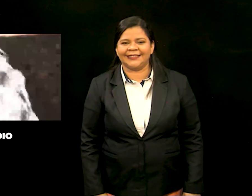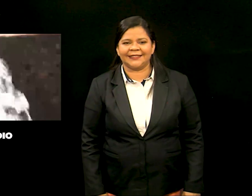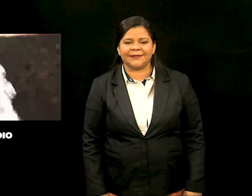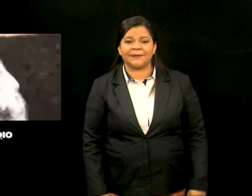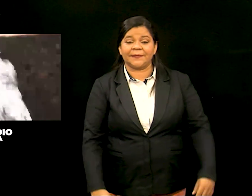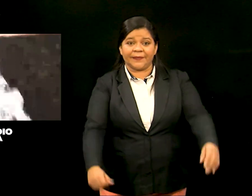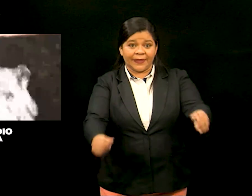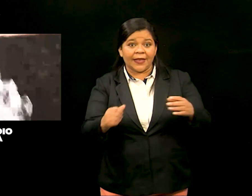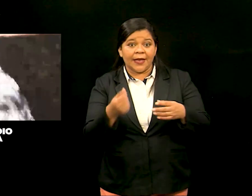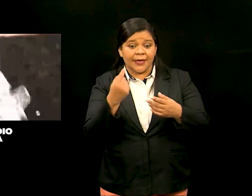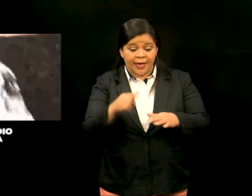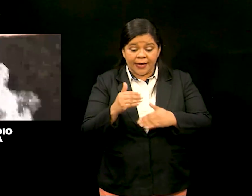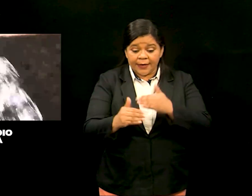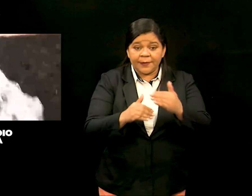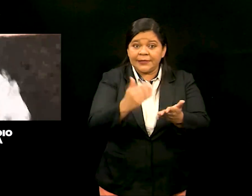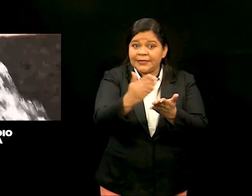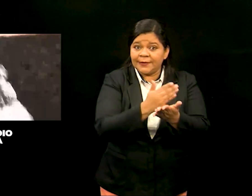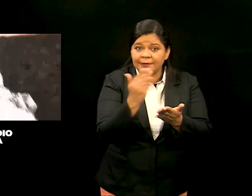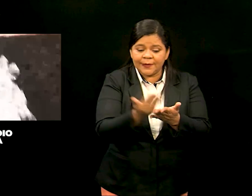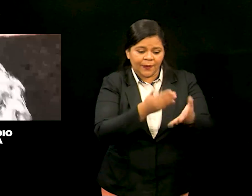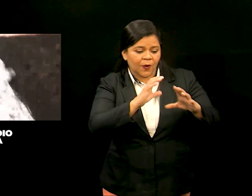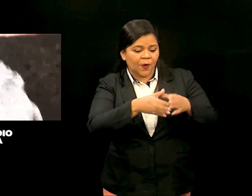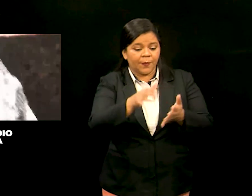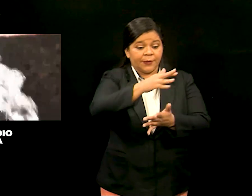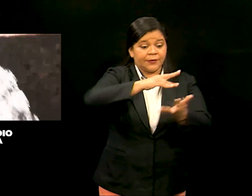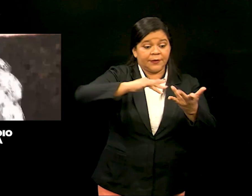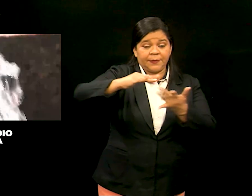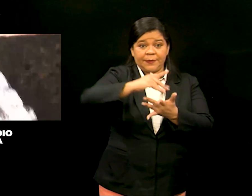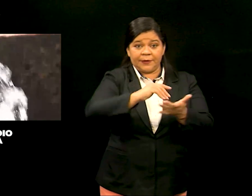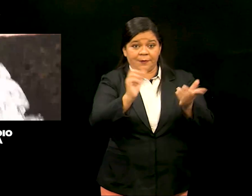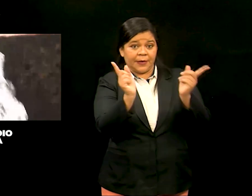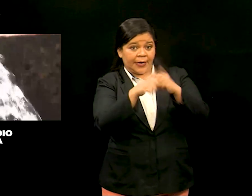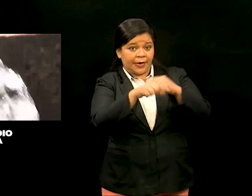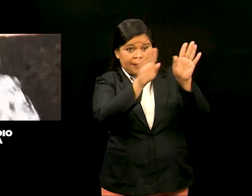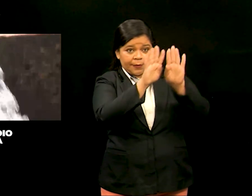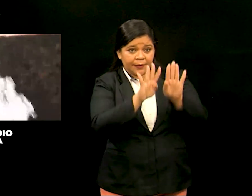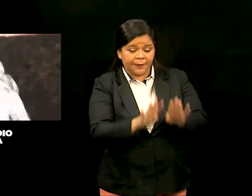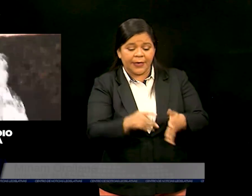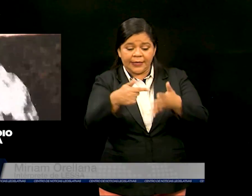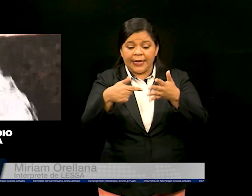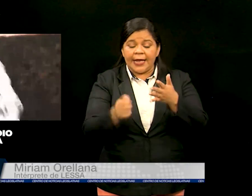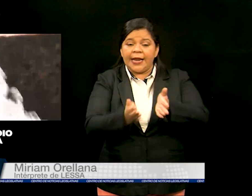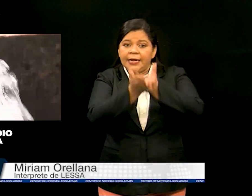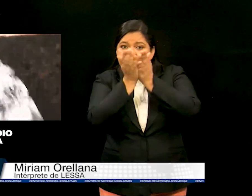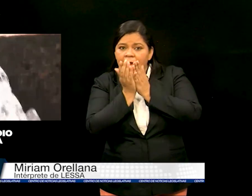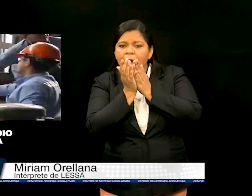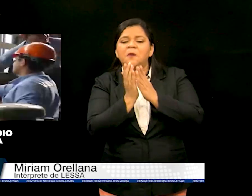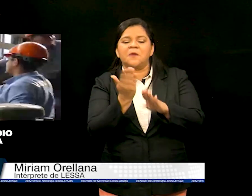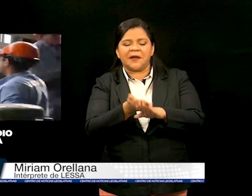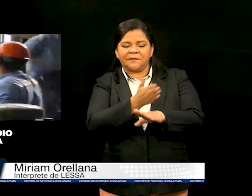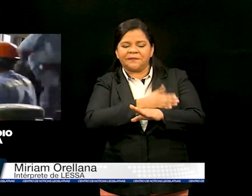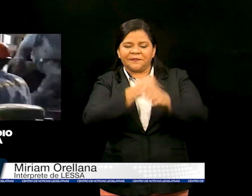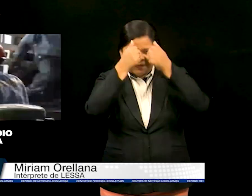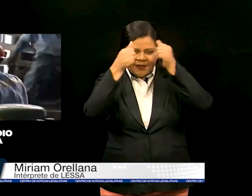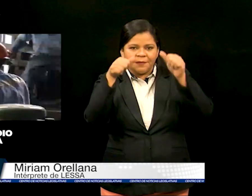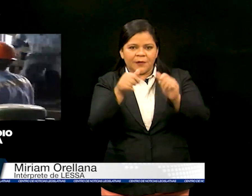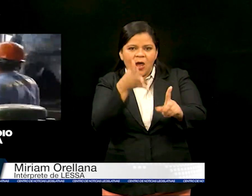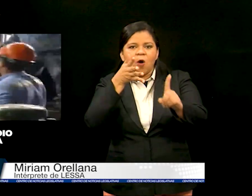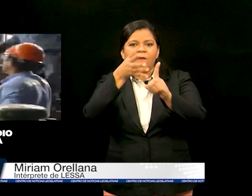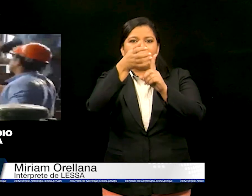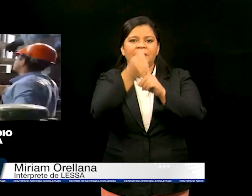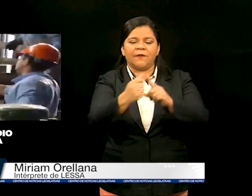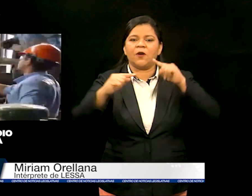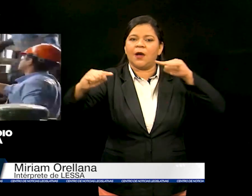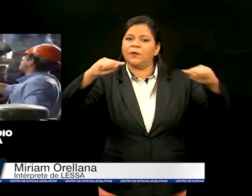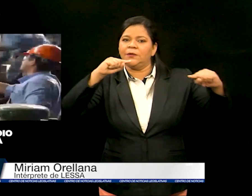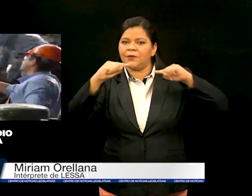En el marco del estudio que realiza la Comisión de Medio Ambiente y Cambio Climático a la Ley de Aguas, se aprobó la finalidad de la Autoridad